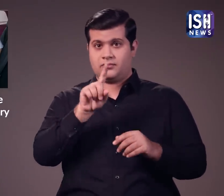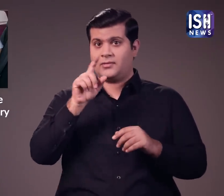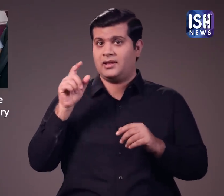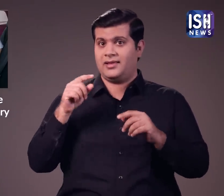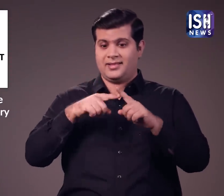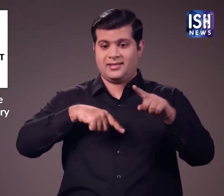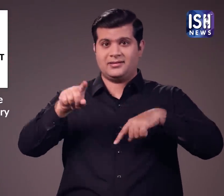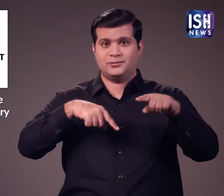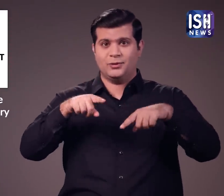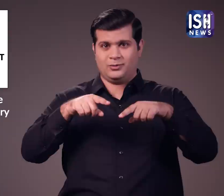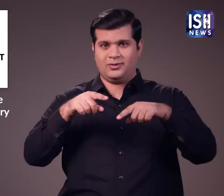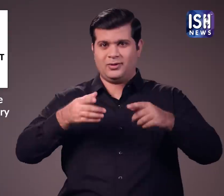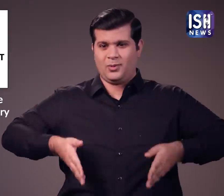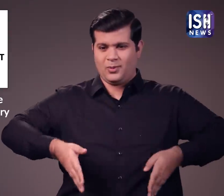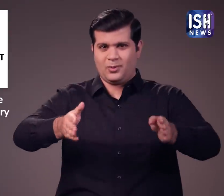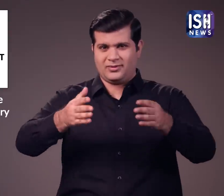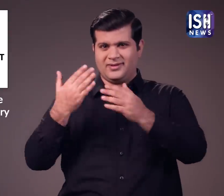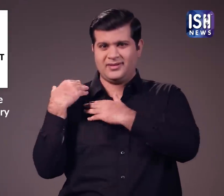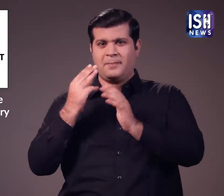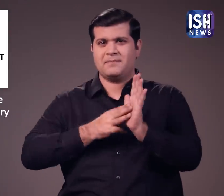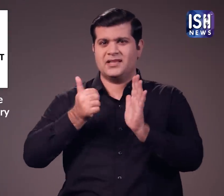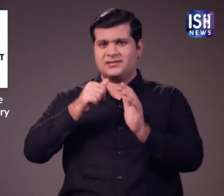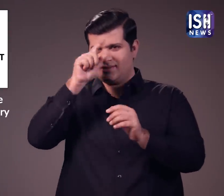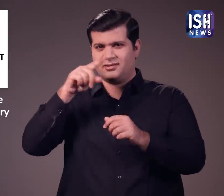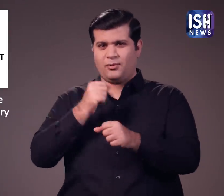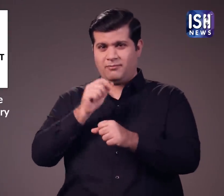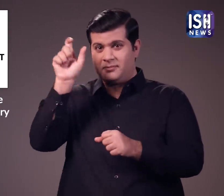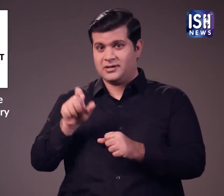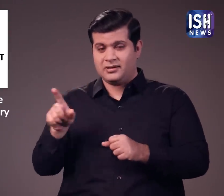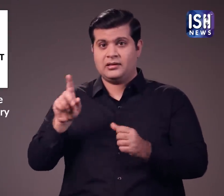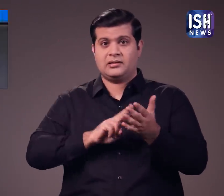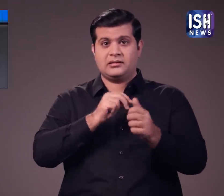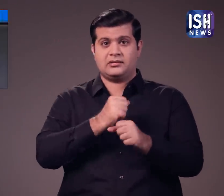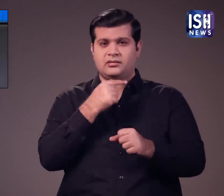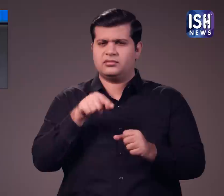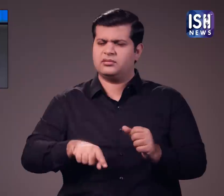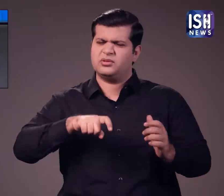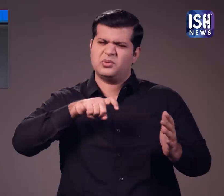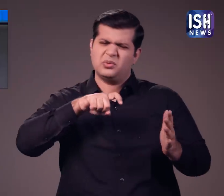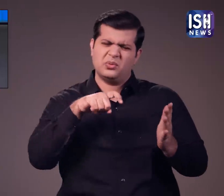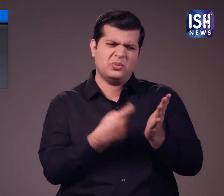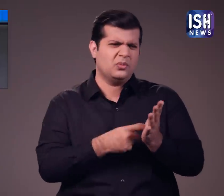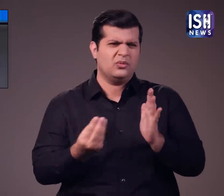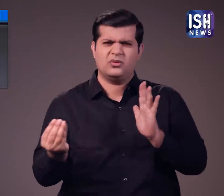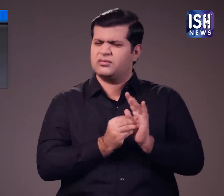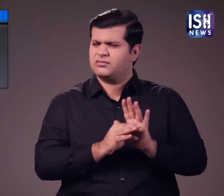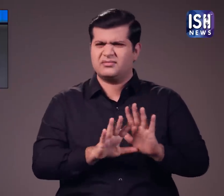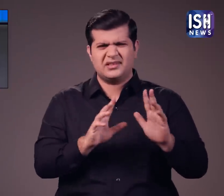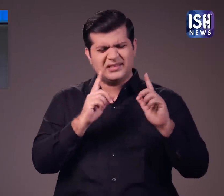केंद्रिय सड़क परिवाहन और राजमार्क मंद्री नितिन गड़करी ने कहा कि नियम का सक्ती से पालन किया जाएगा